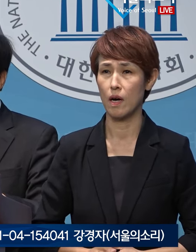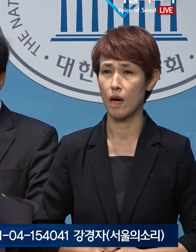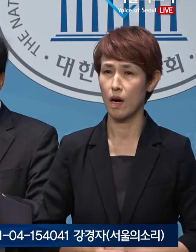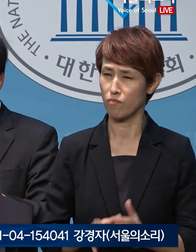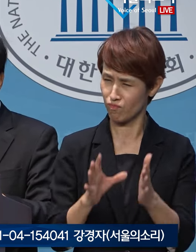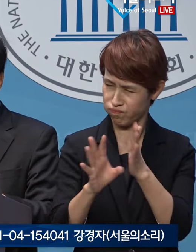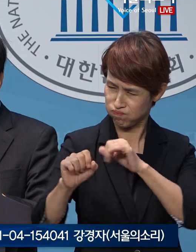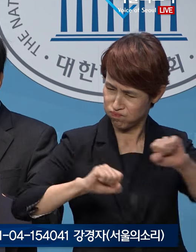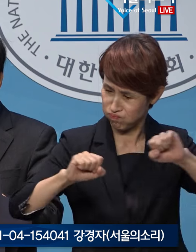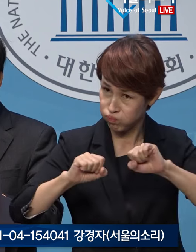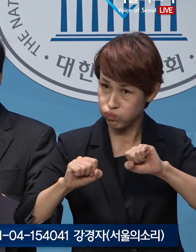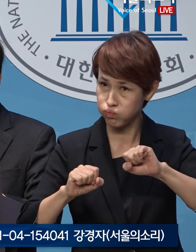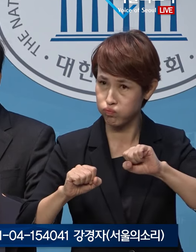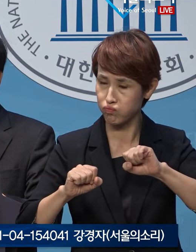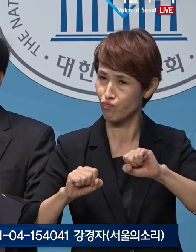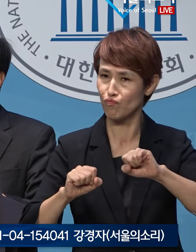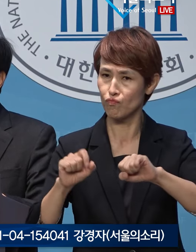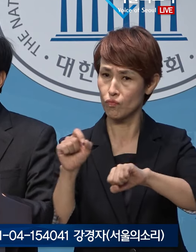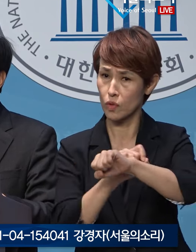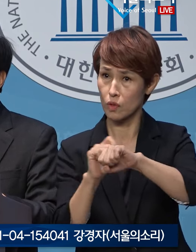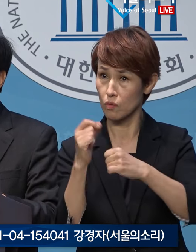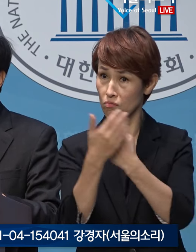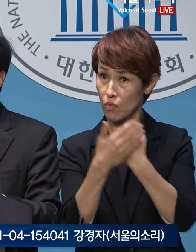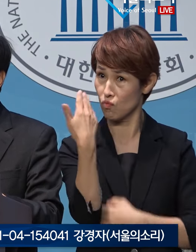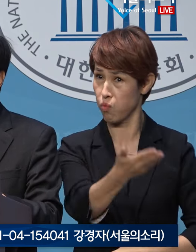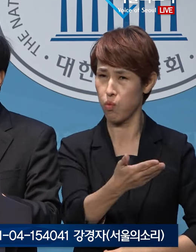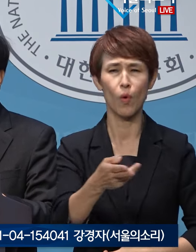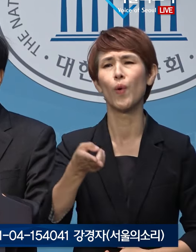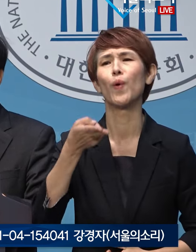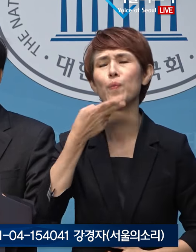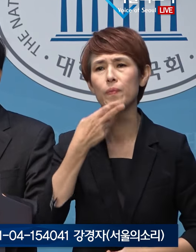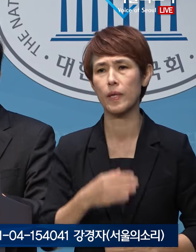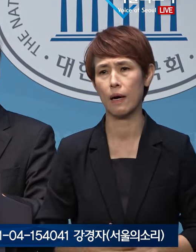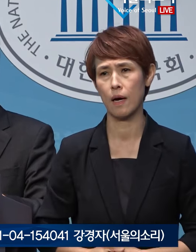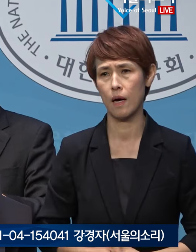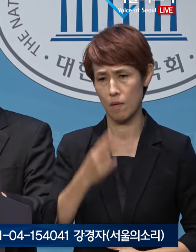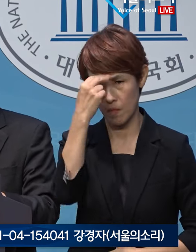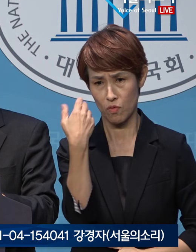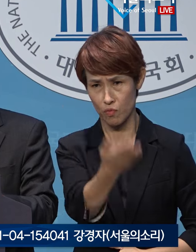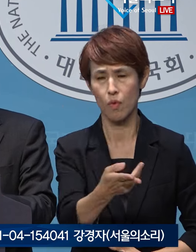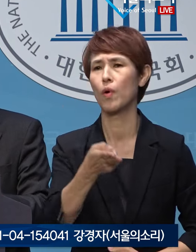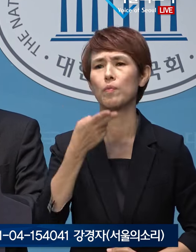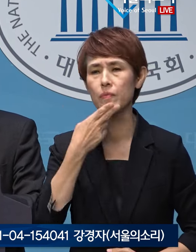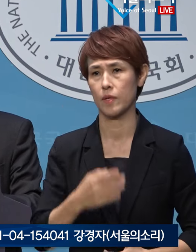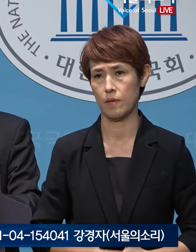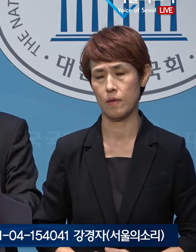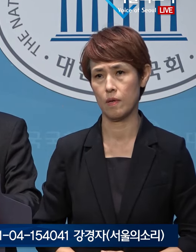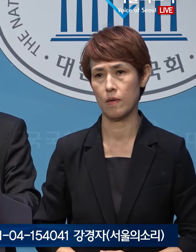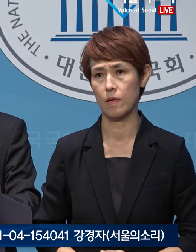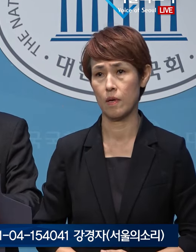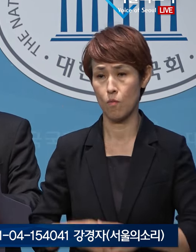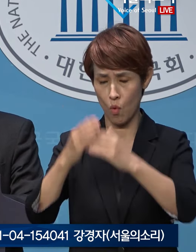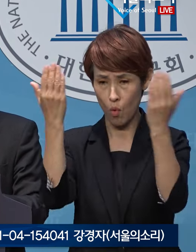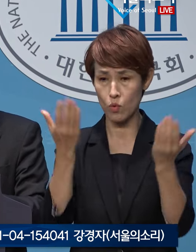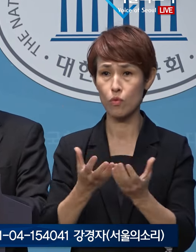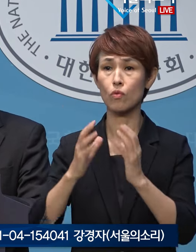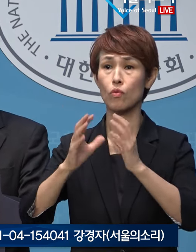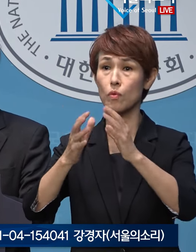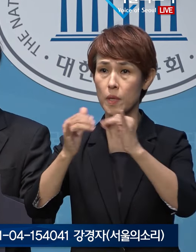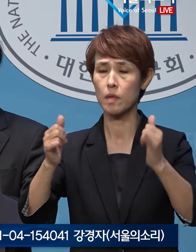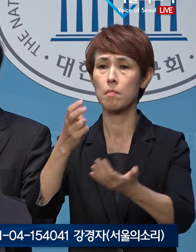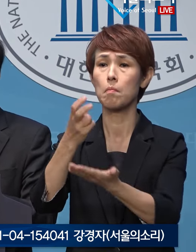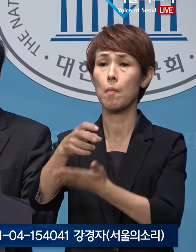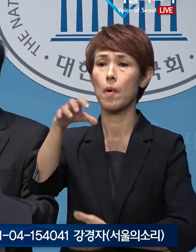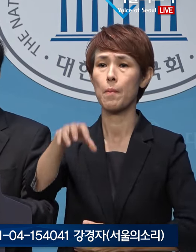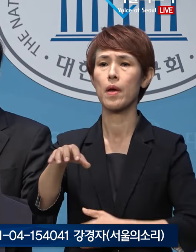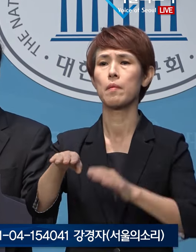수사 대상이 되지 않는 특권도 소격도 있을 수 없습니다. 모든 국민이 법 앞에